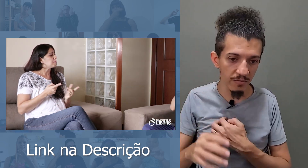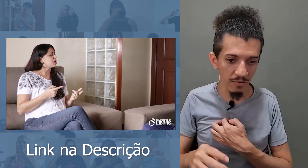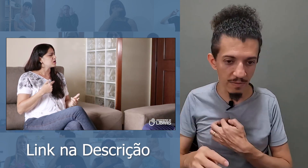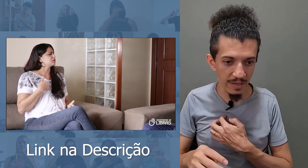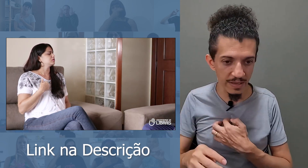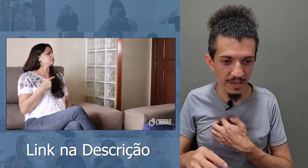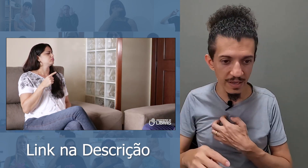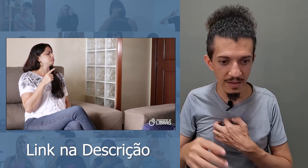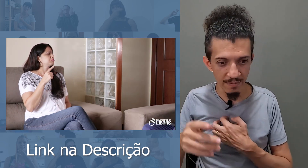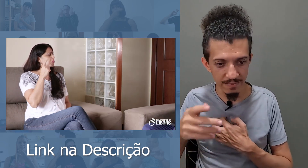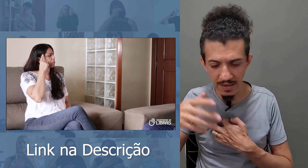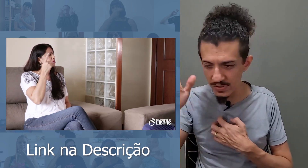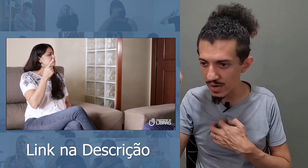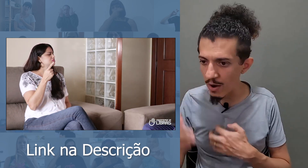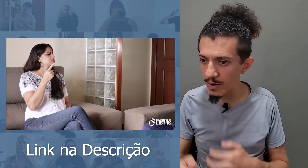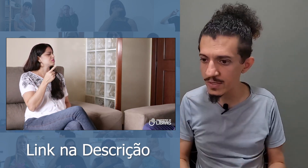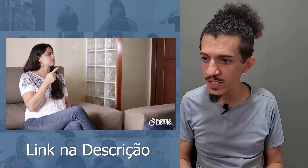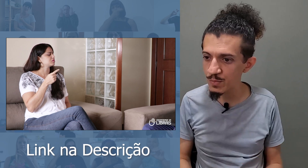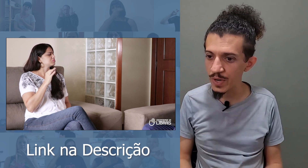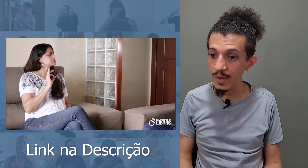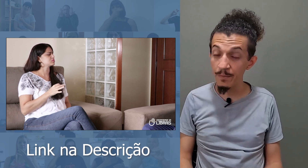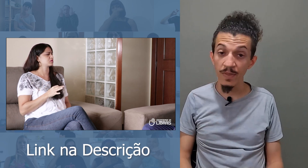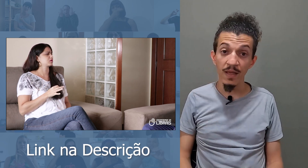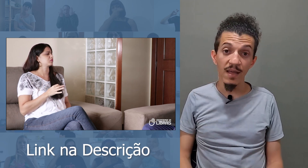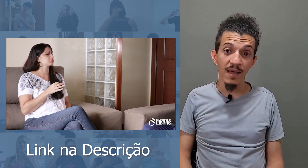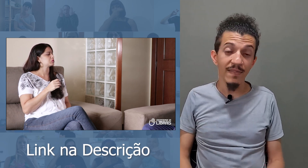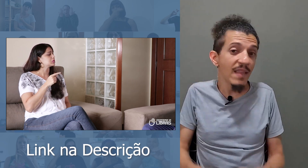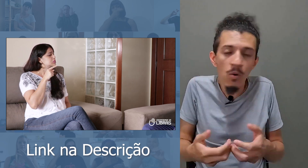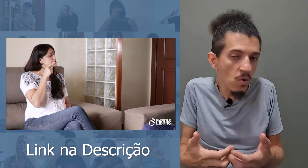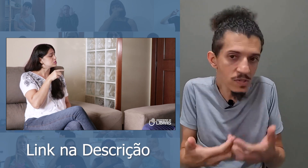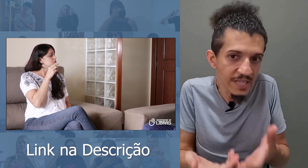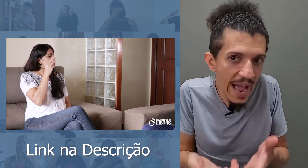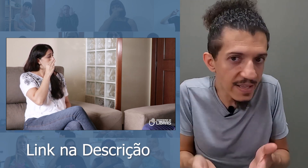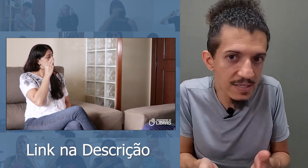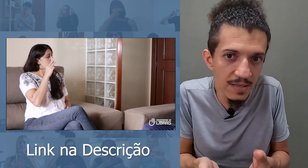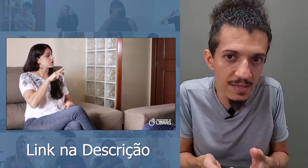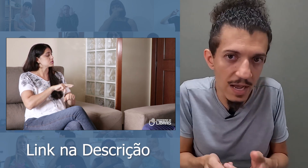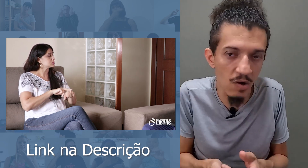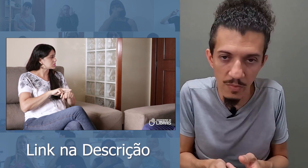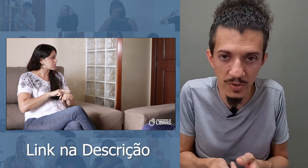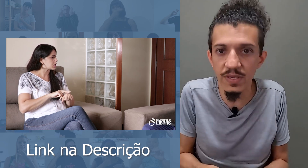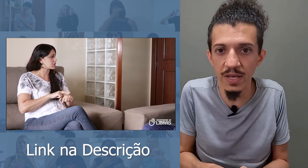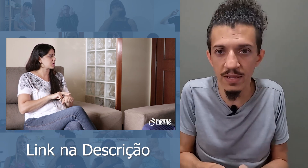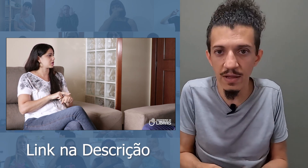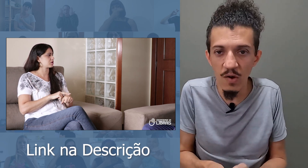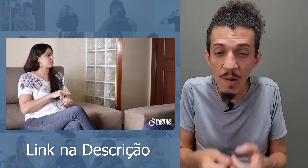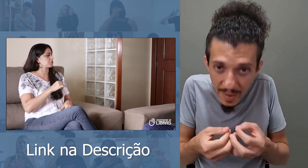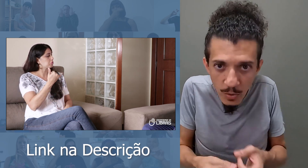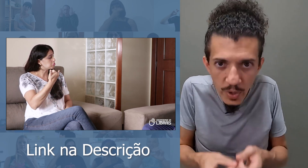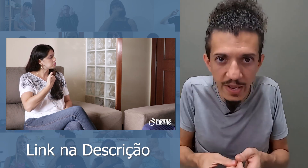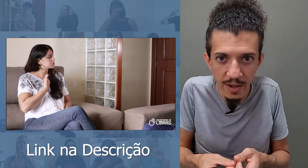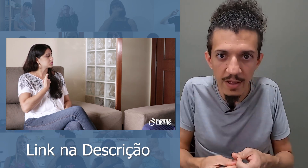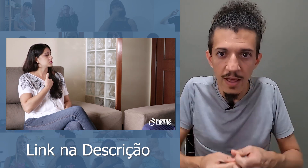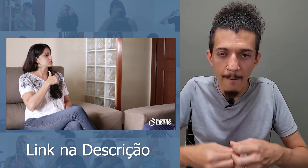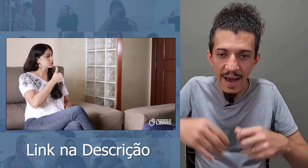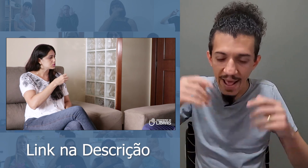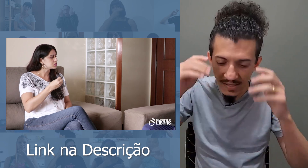tradicional que existe por aí, não consegue sinalizar com a mão esquerda. É uma penúria. Parece que